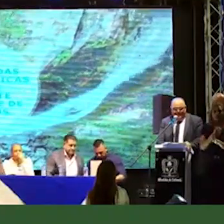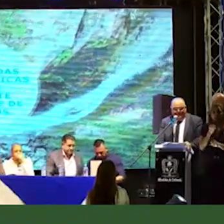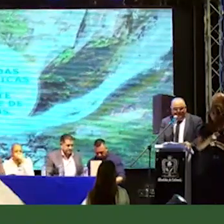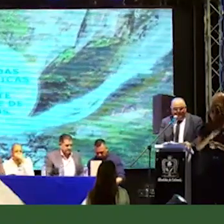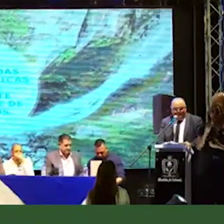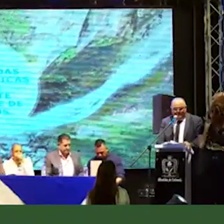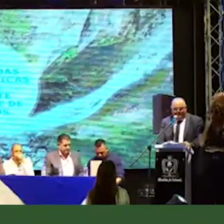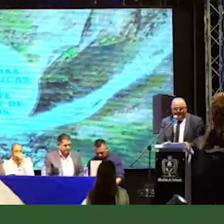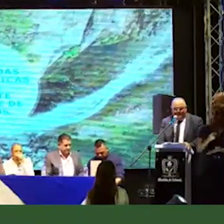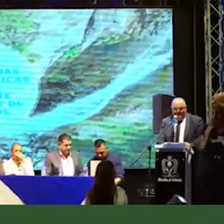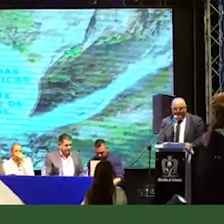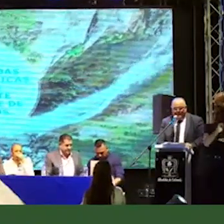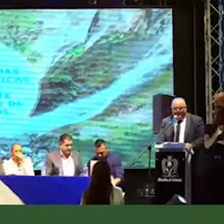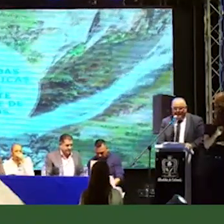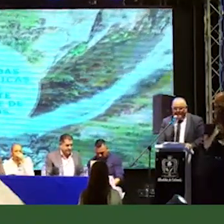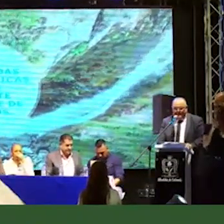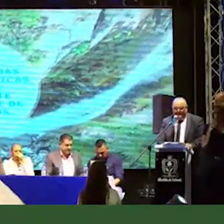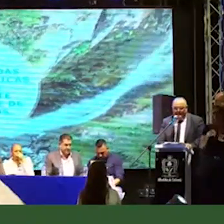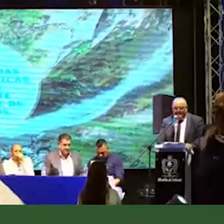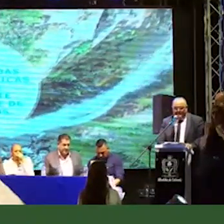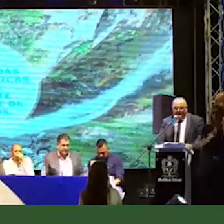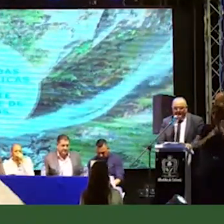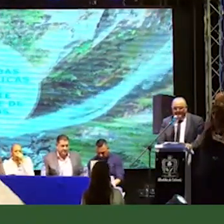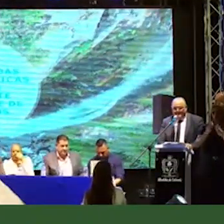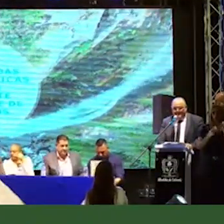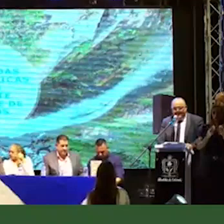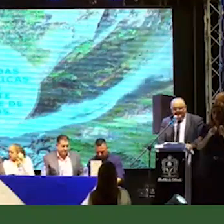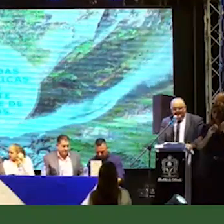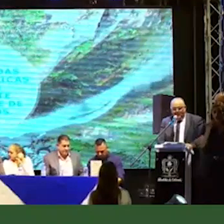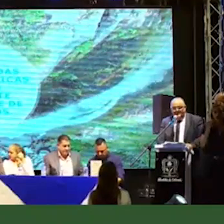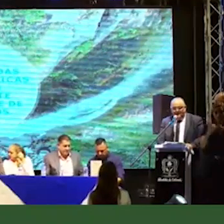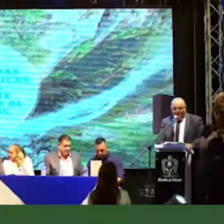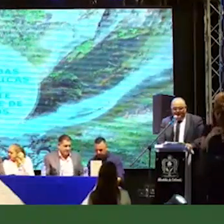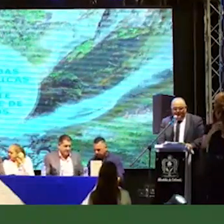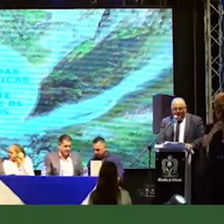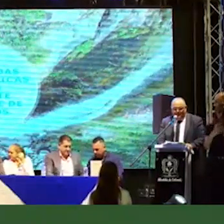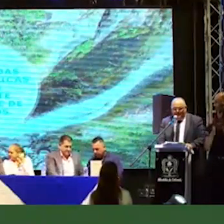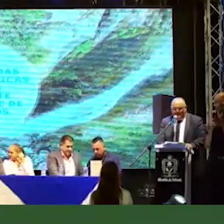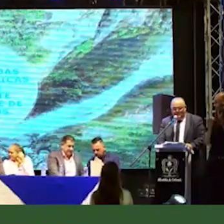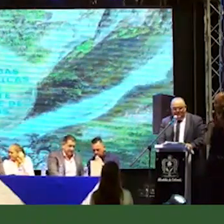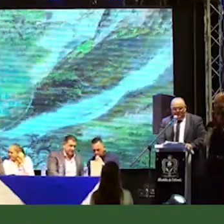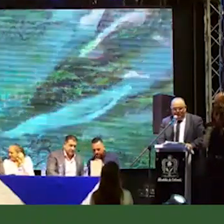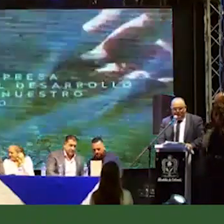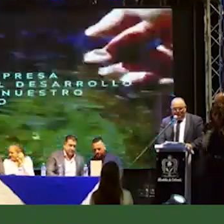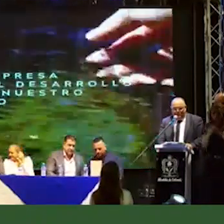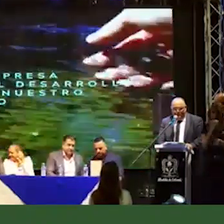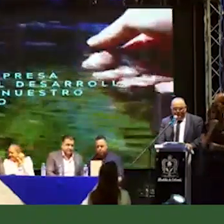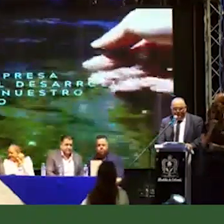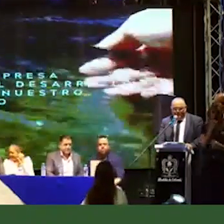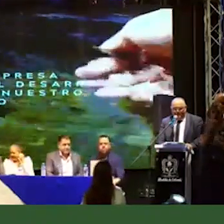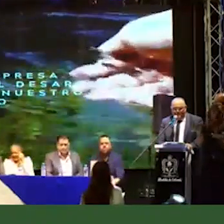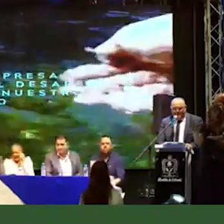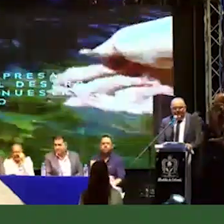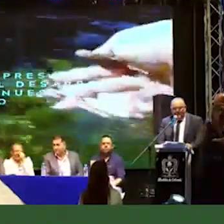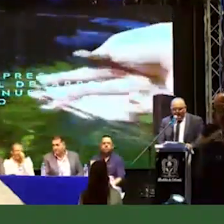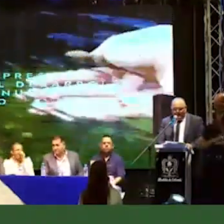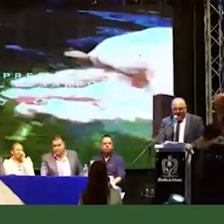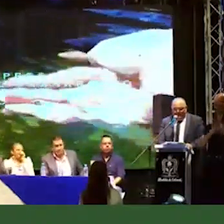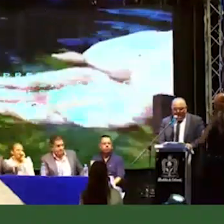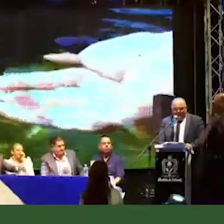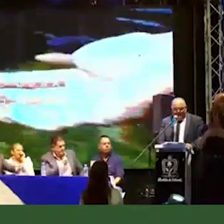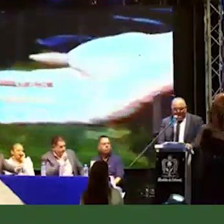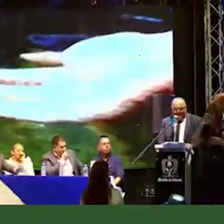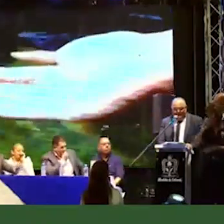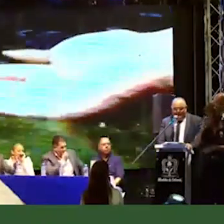corto, mediano y largo plazo para poder así recibir, así como está sucediendo hoy, los servicios públicos recuperados y